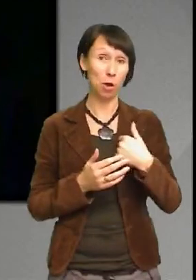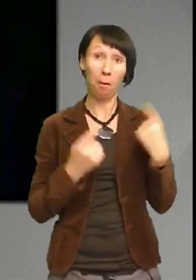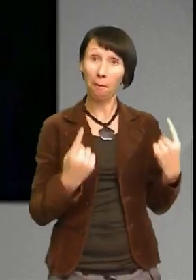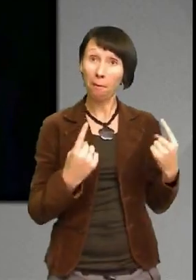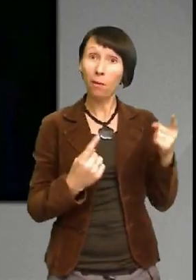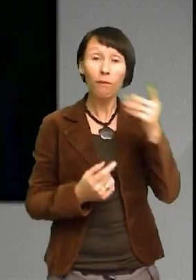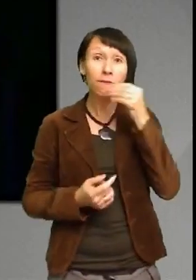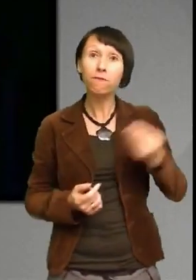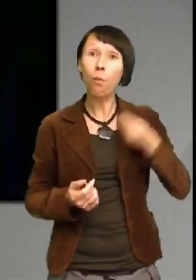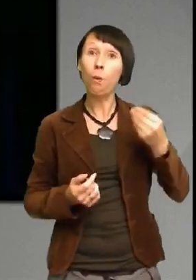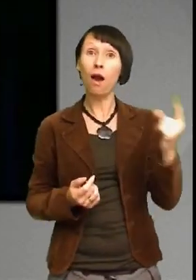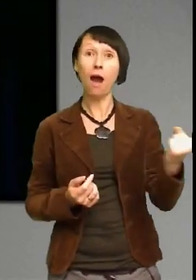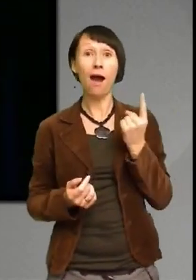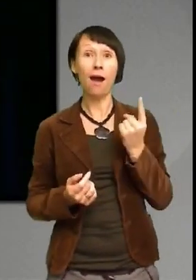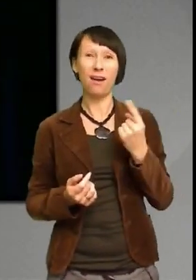för andras hur de ska reagera.